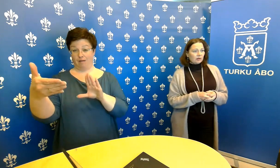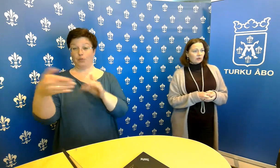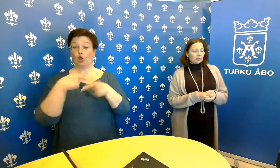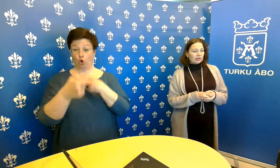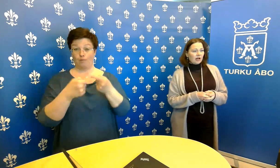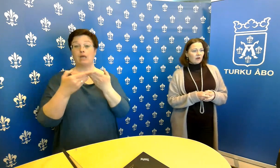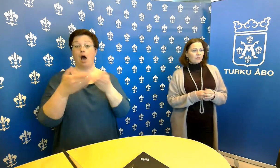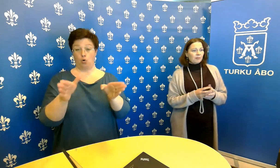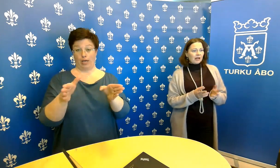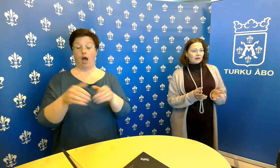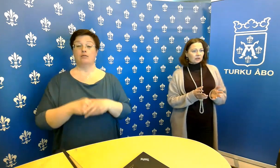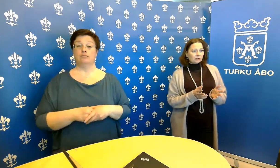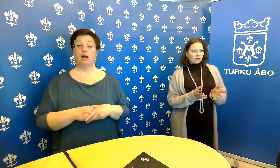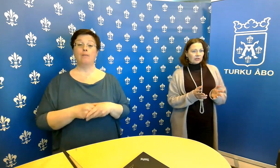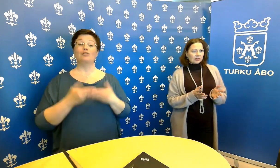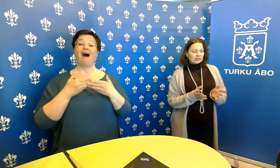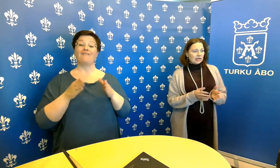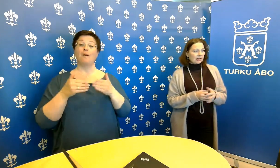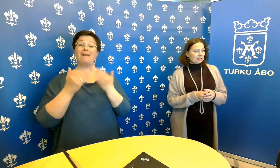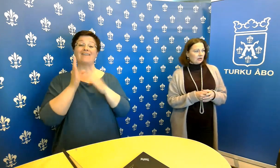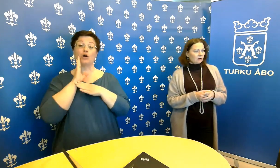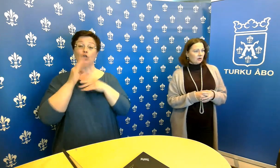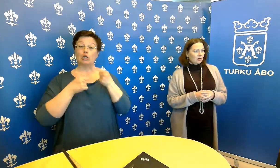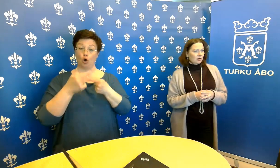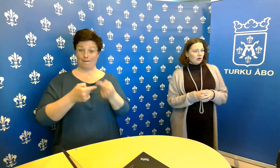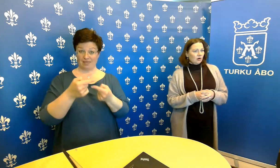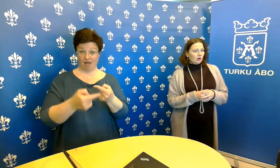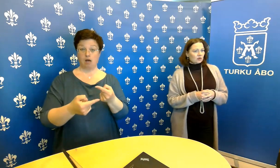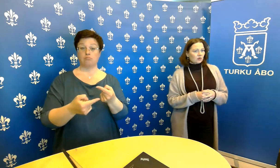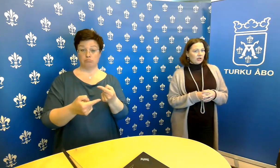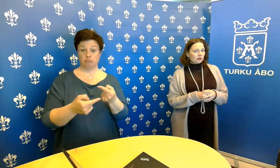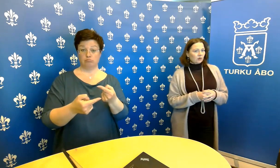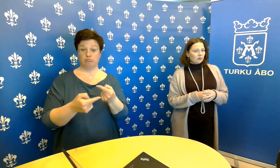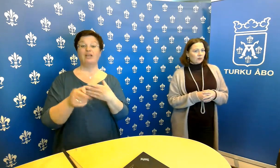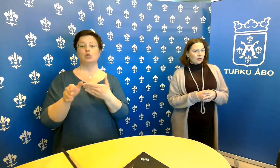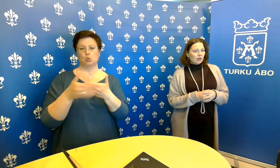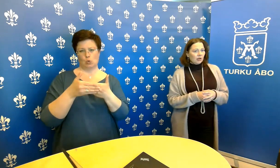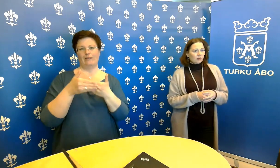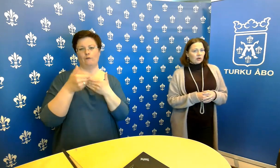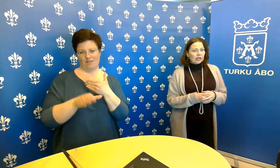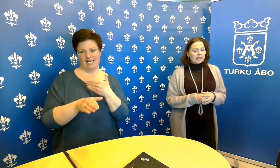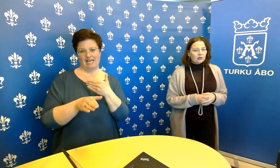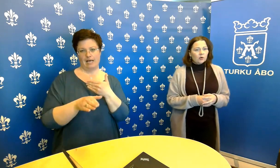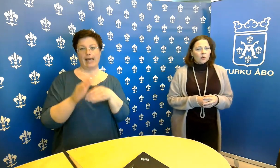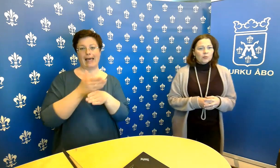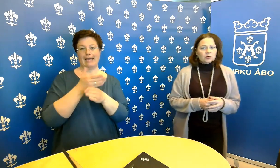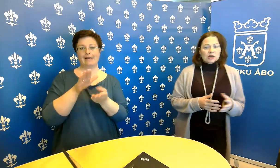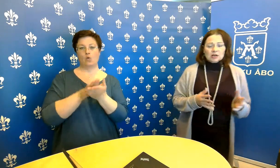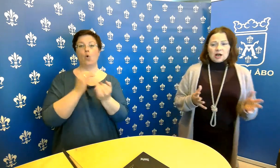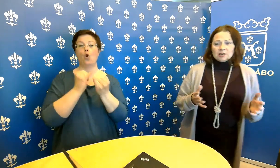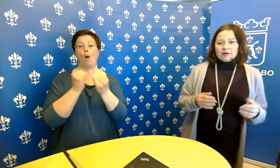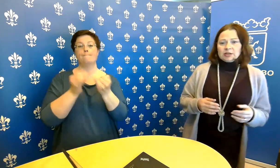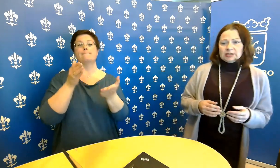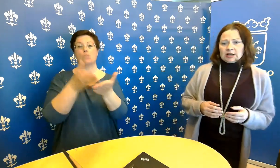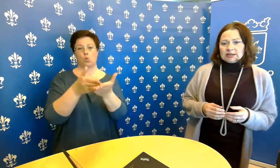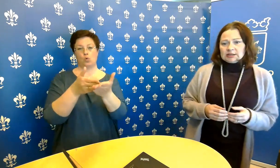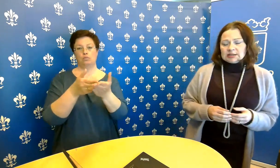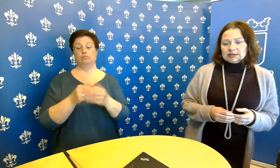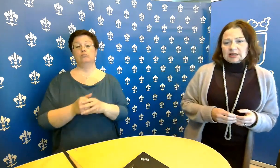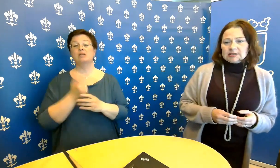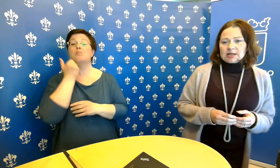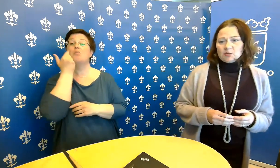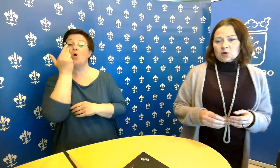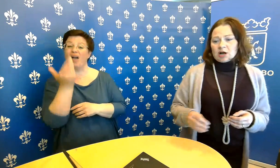toiminta. Mutta tämä päiväkotitoiminta sinällänsä on suljettu tuonne heinäkuun loppuun saakka ja arvioidaan